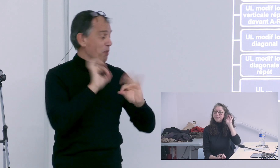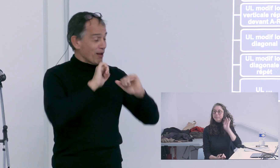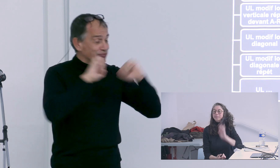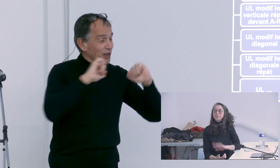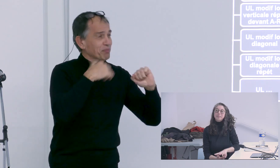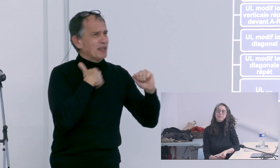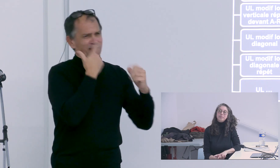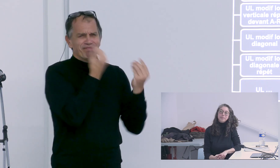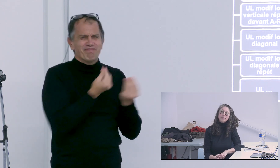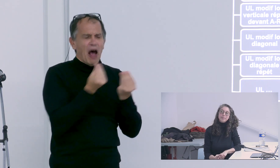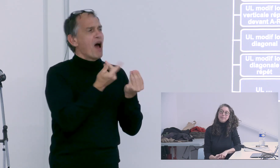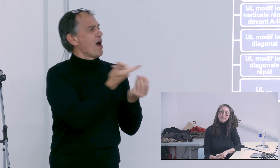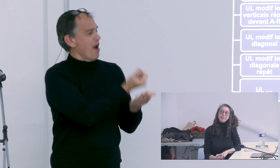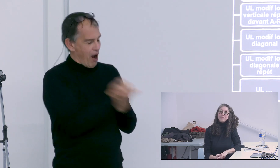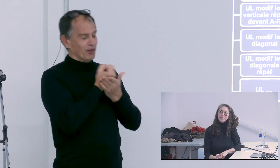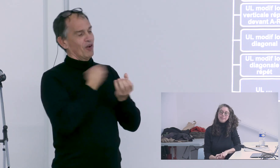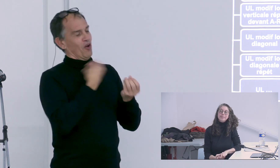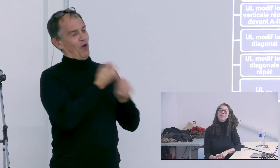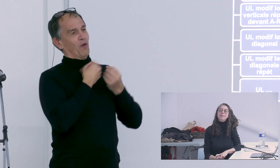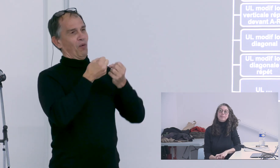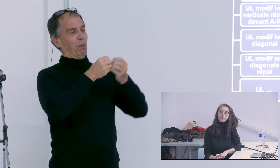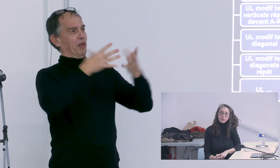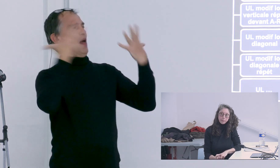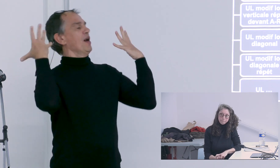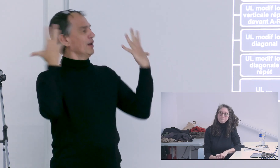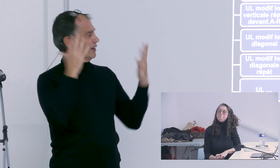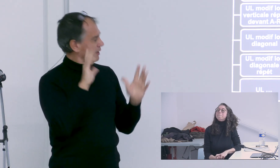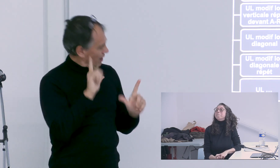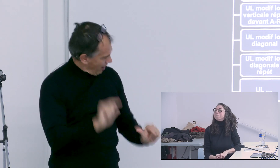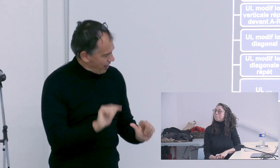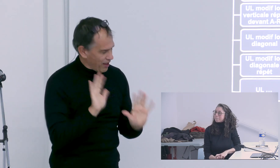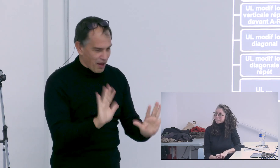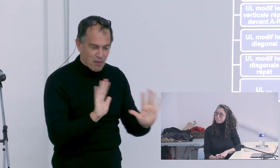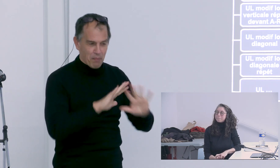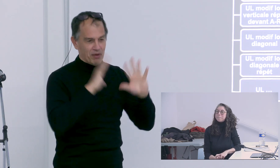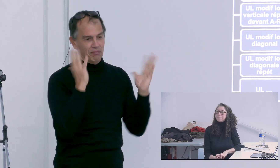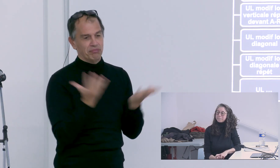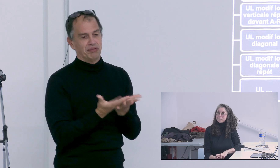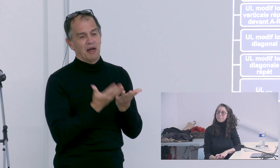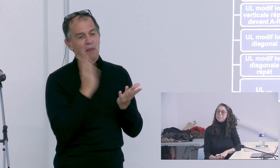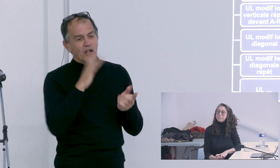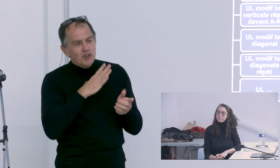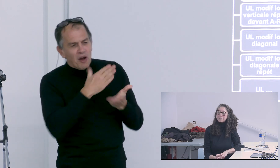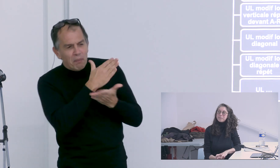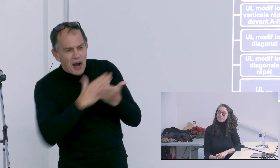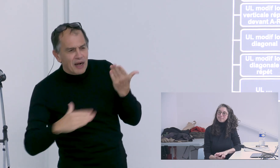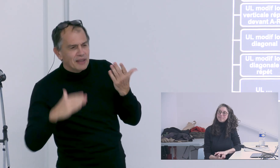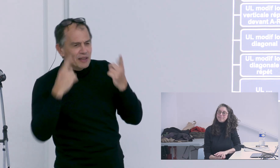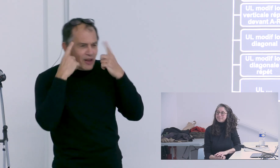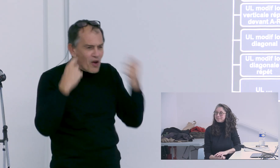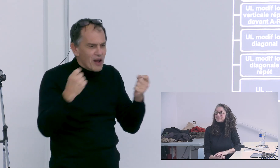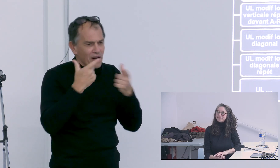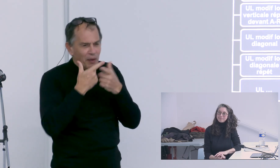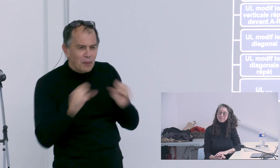surpris par les apports théoriques par contre effectivement le raisonnement m'a apporté